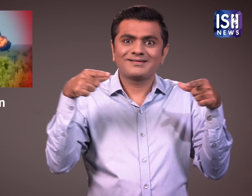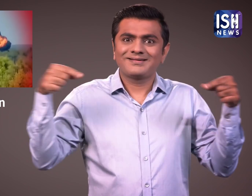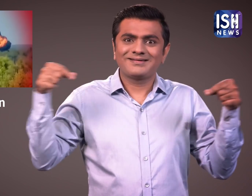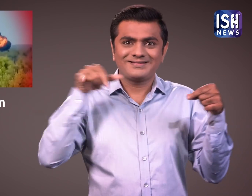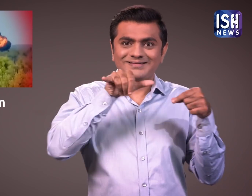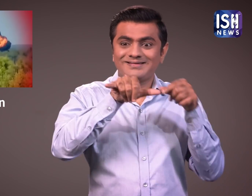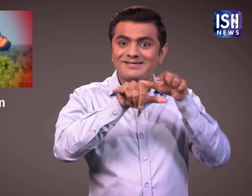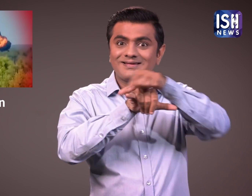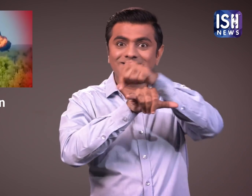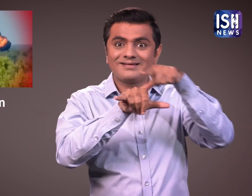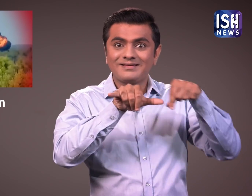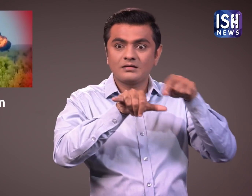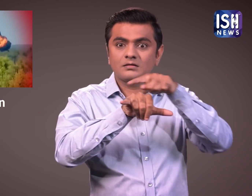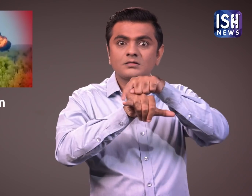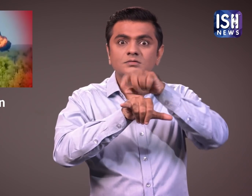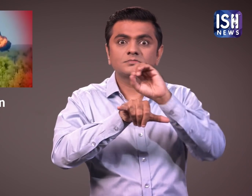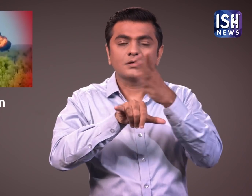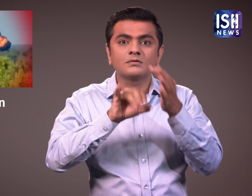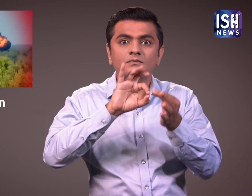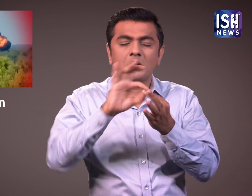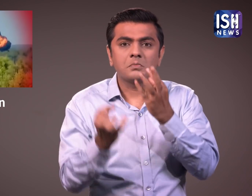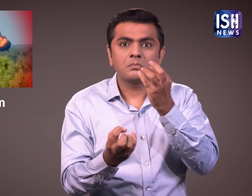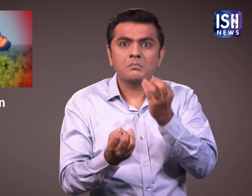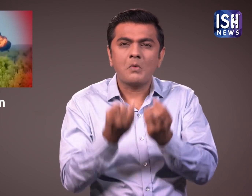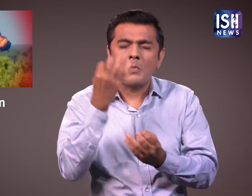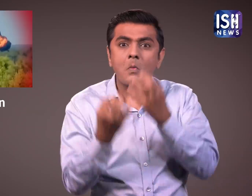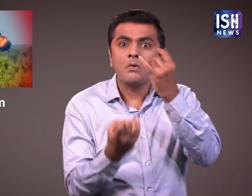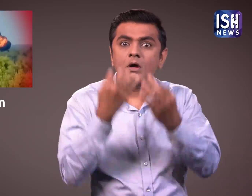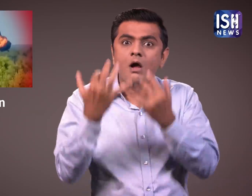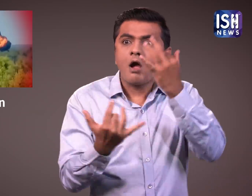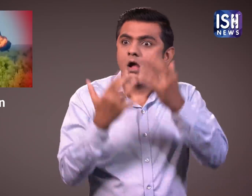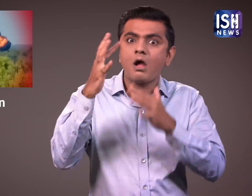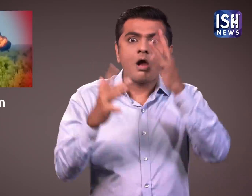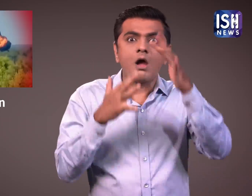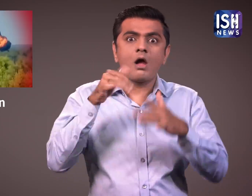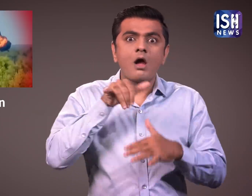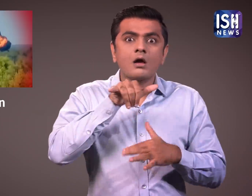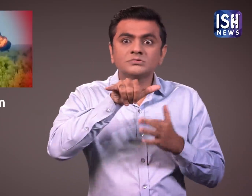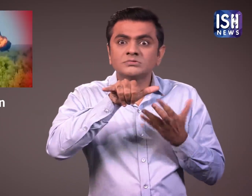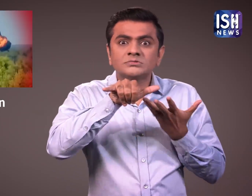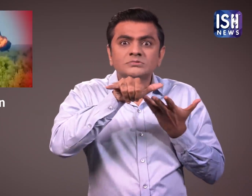गई।